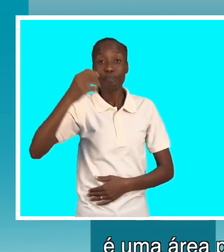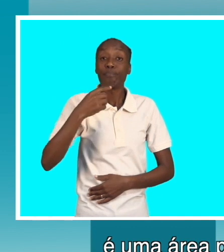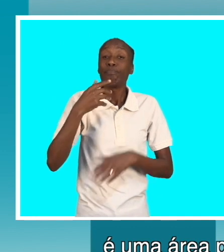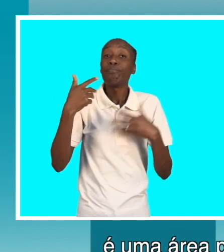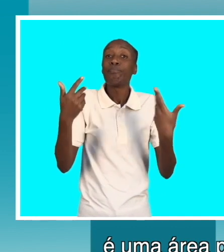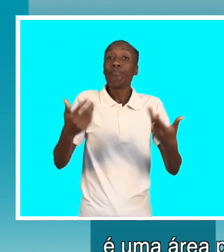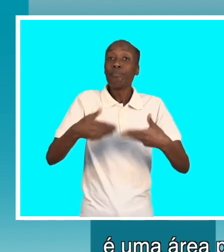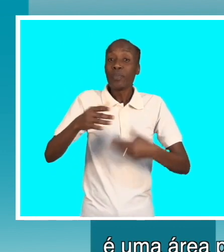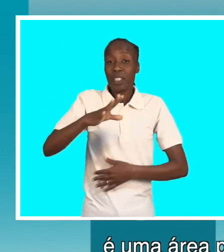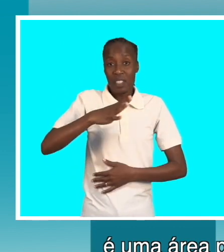para o nosso governo.